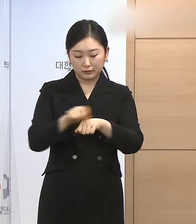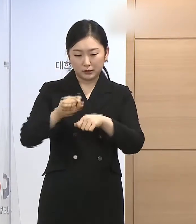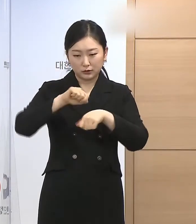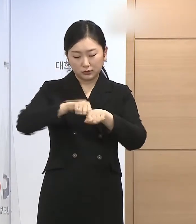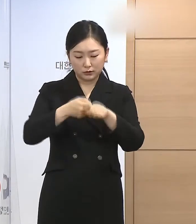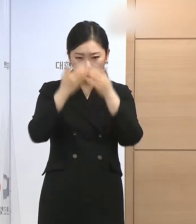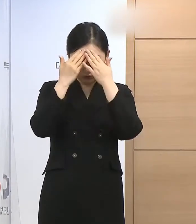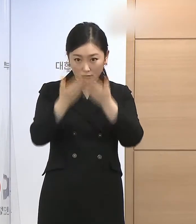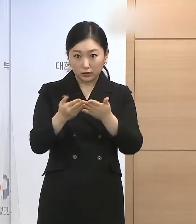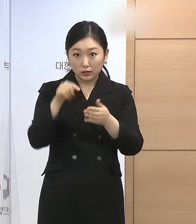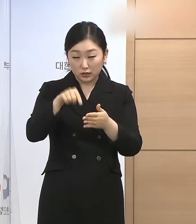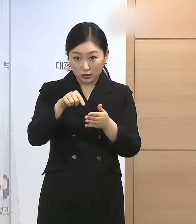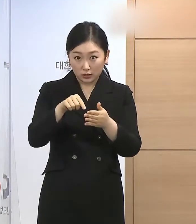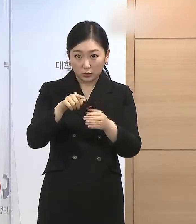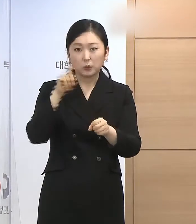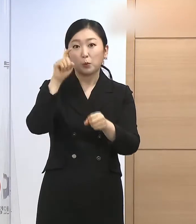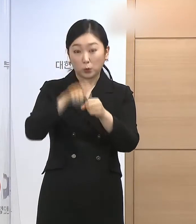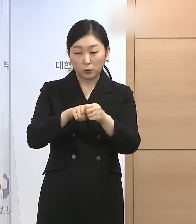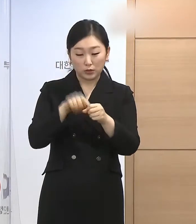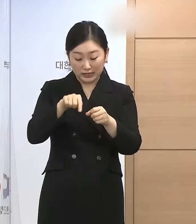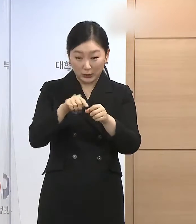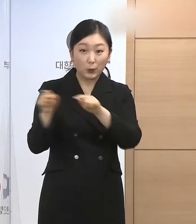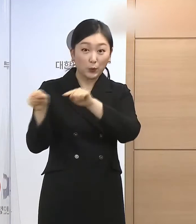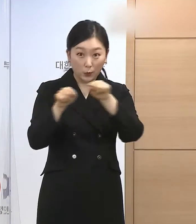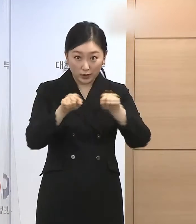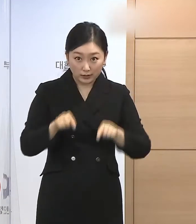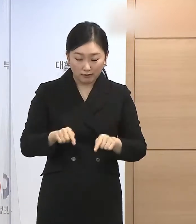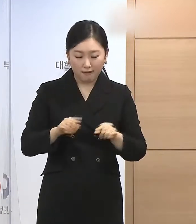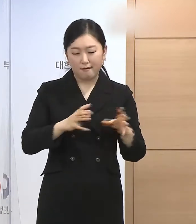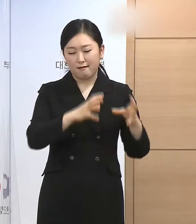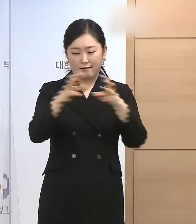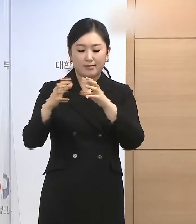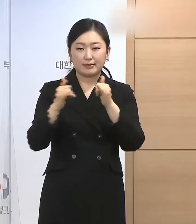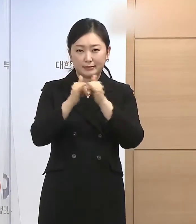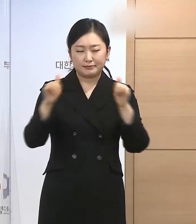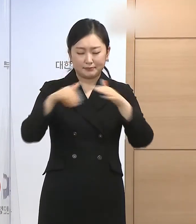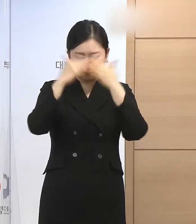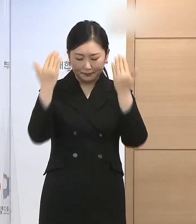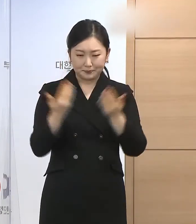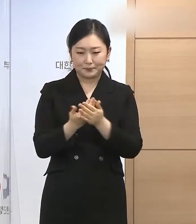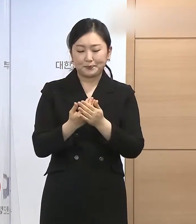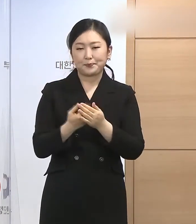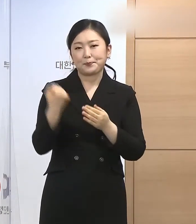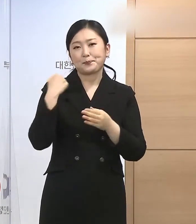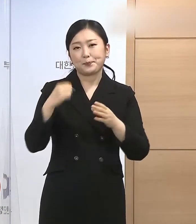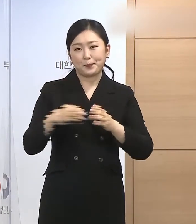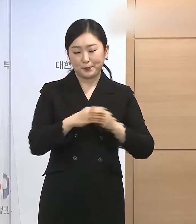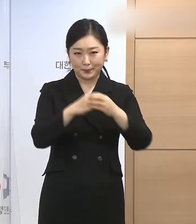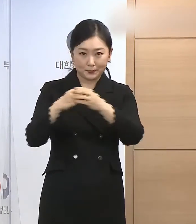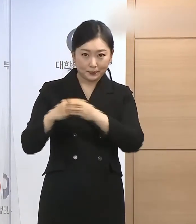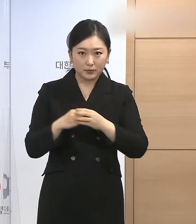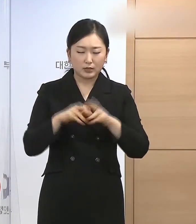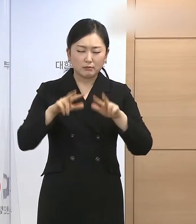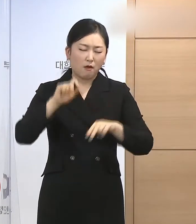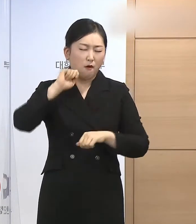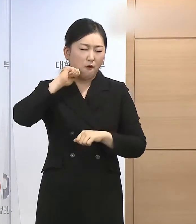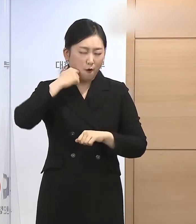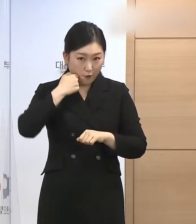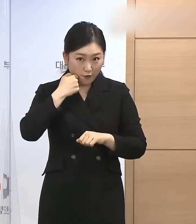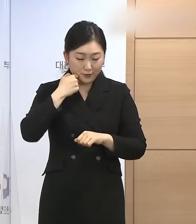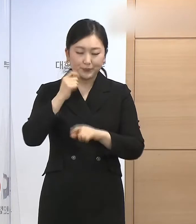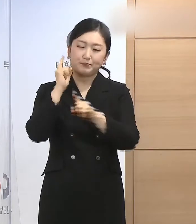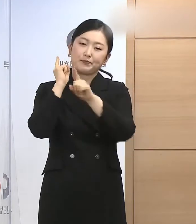우리 국민들이 더욱 화합하여 코로나19로 야기된 서민경제의 어려움을 함께 극복하고